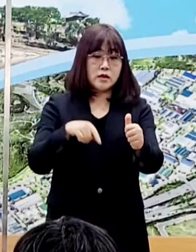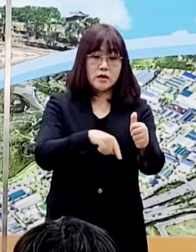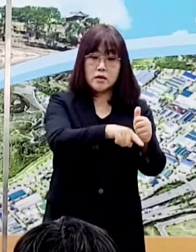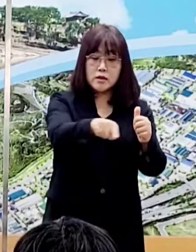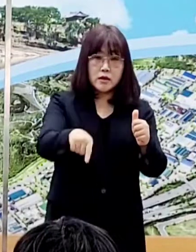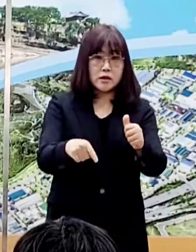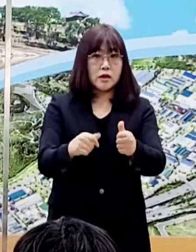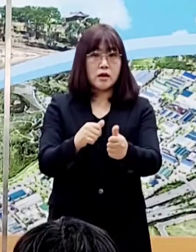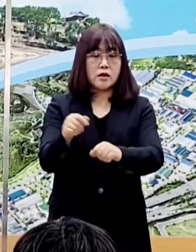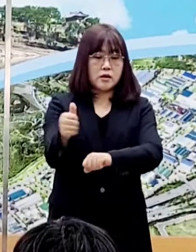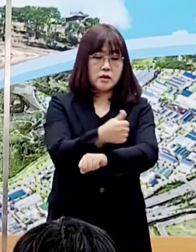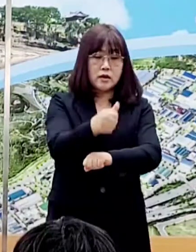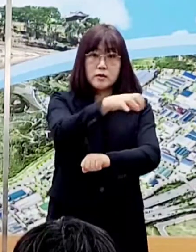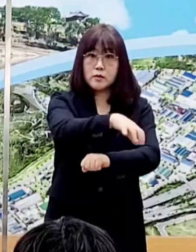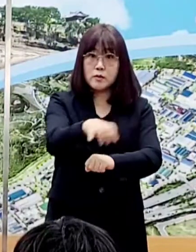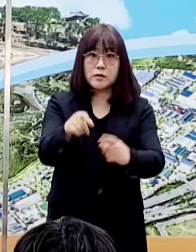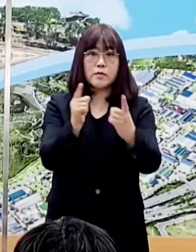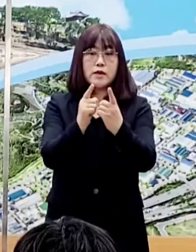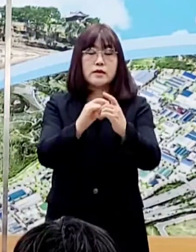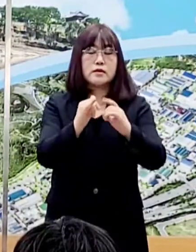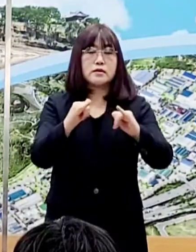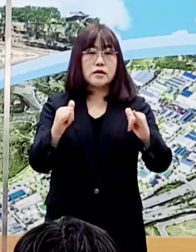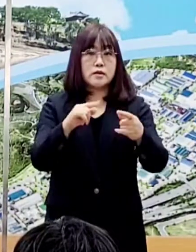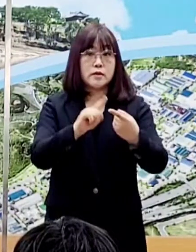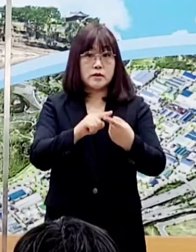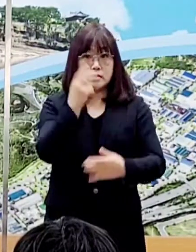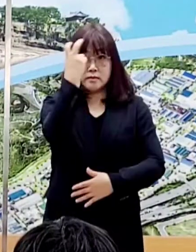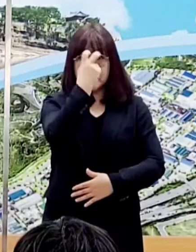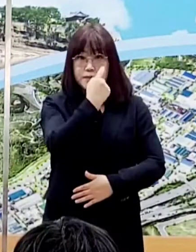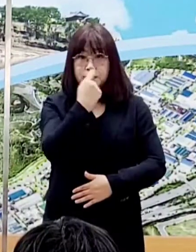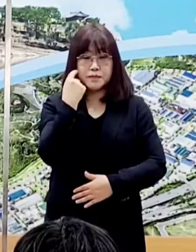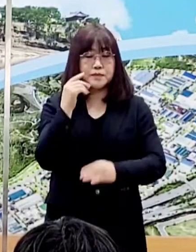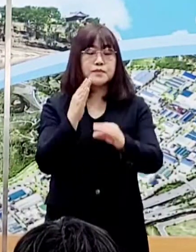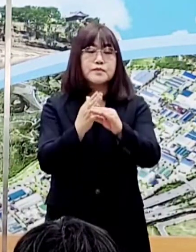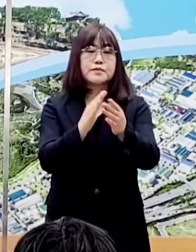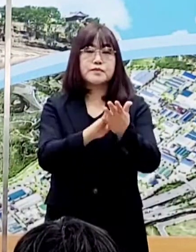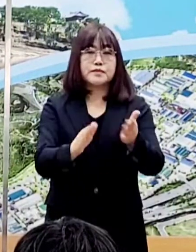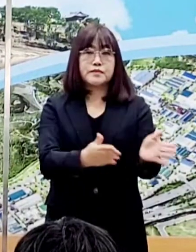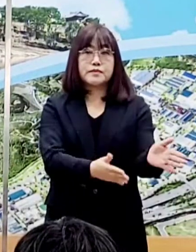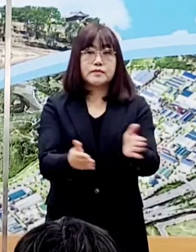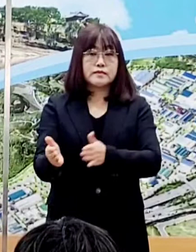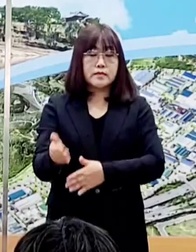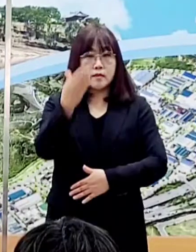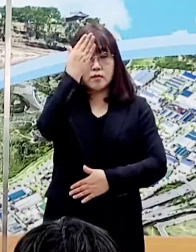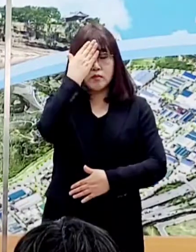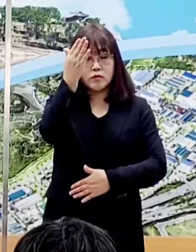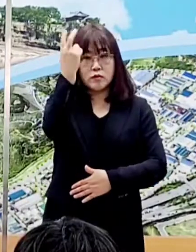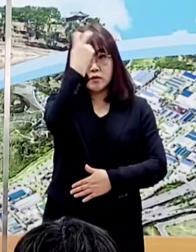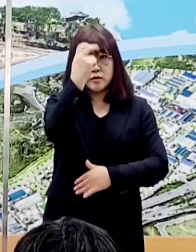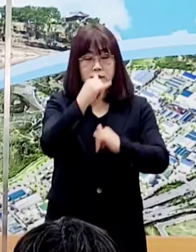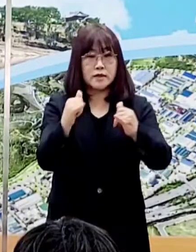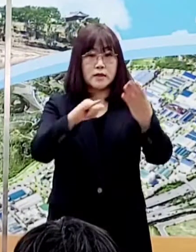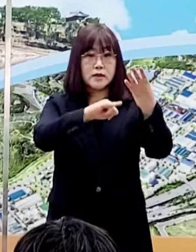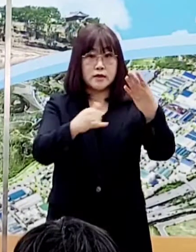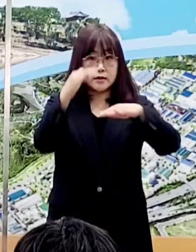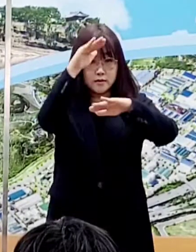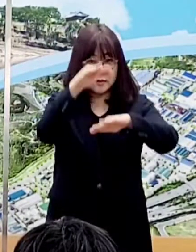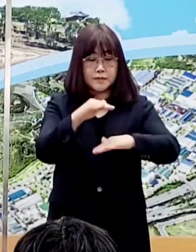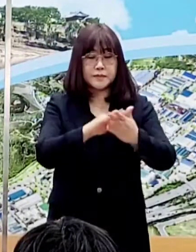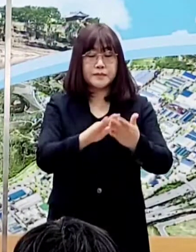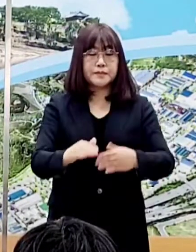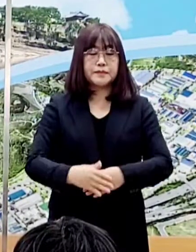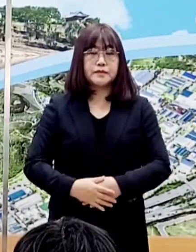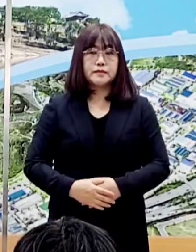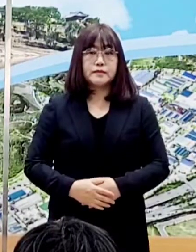동선, 접촉자, 동선 노출자는 파악 중입니다. 다음은 시민 무료 선제 검사자 4명의 검사 진행